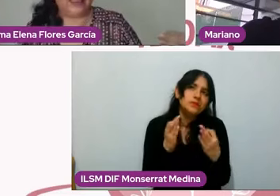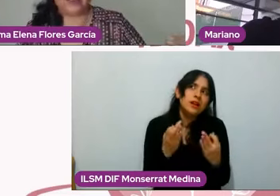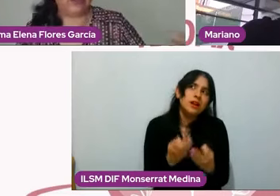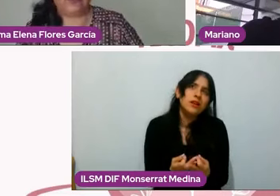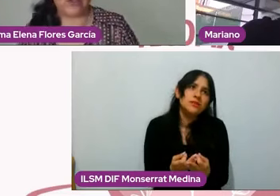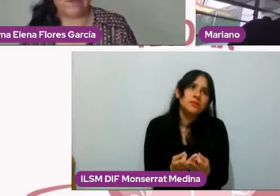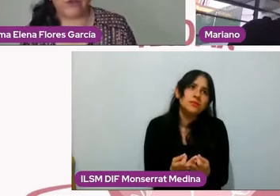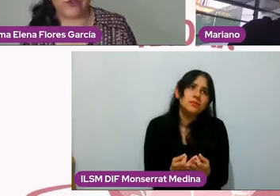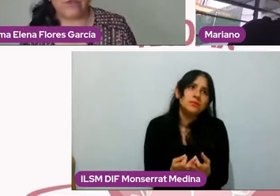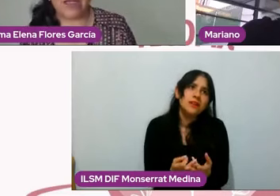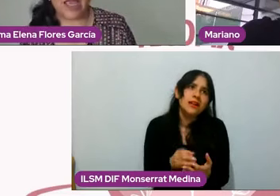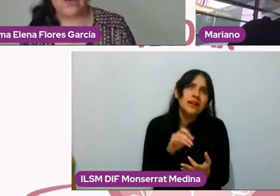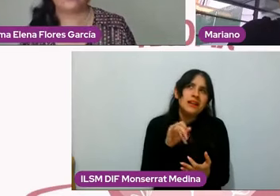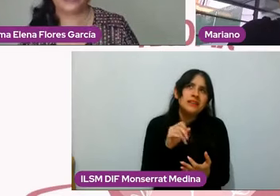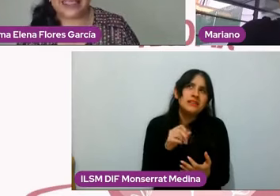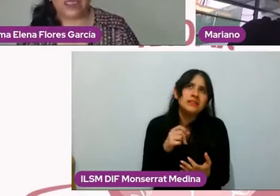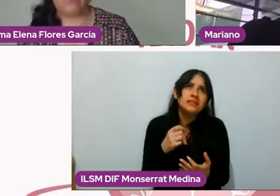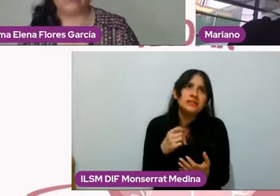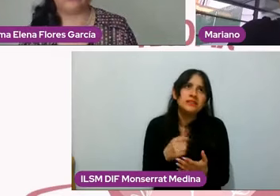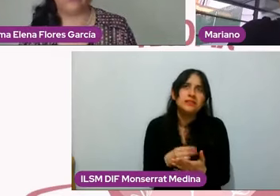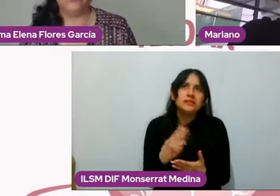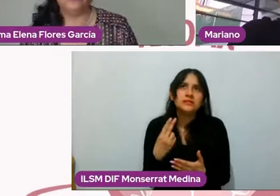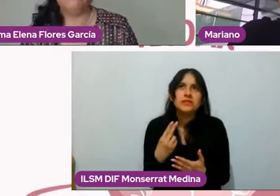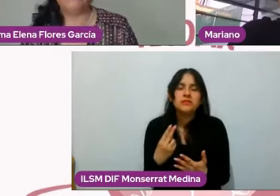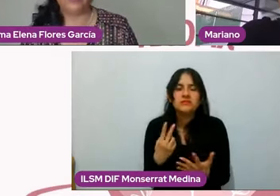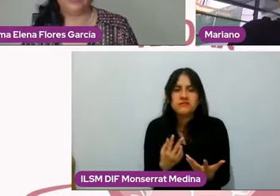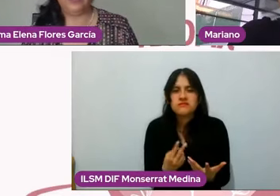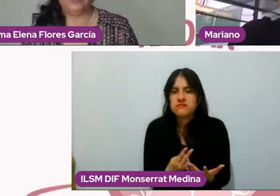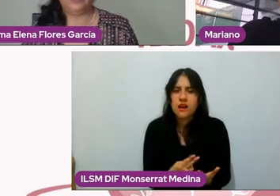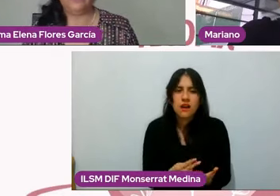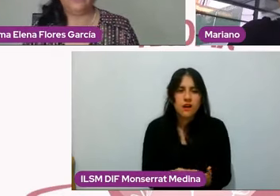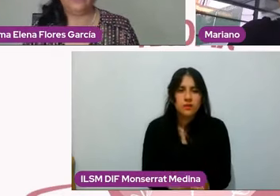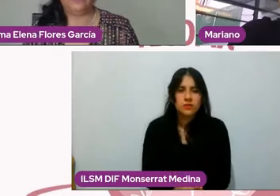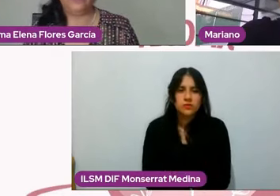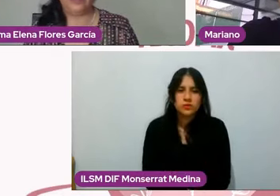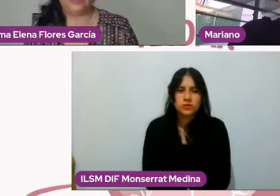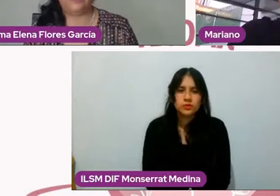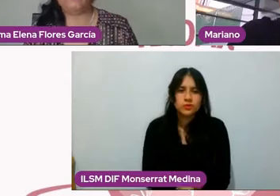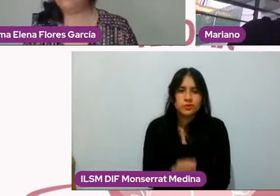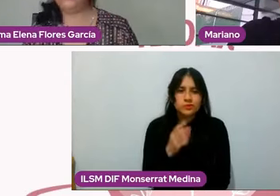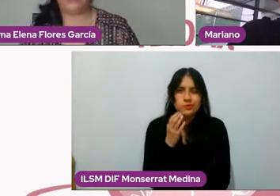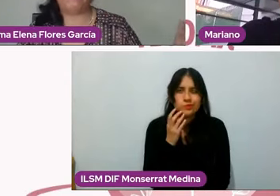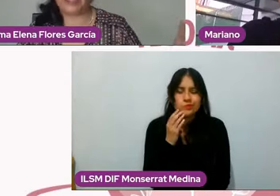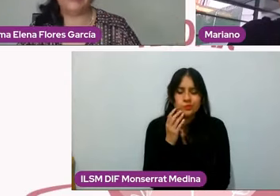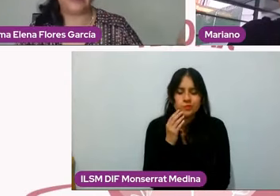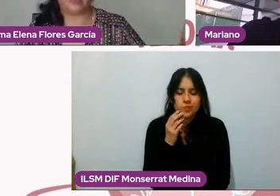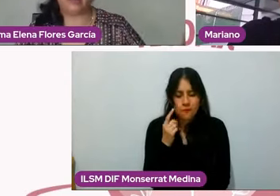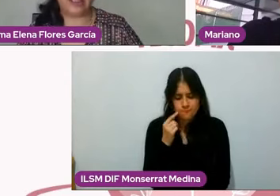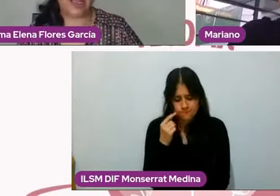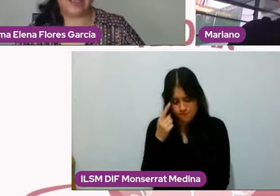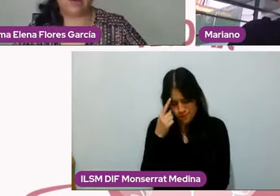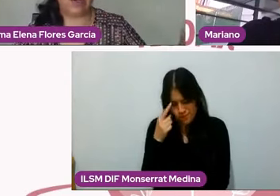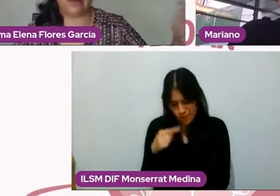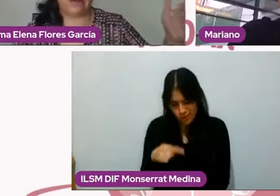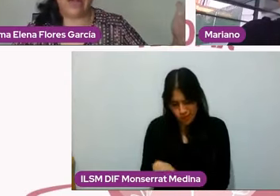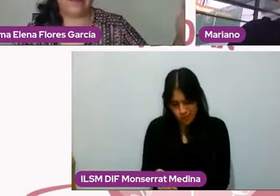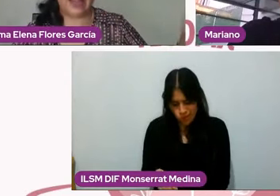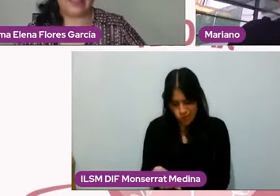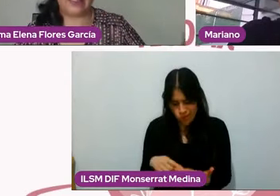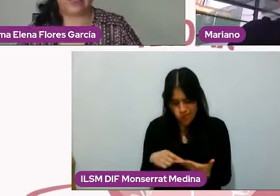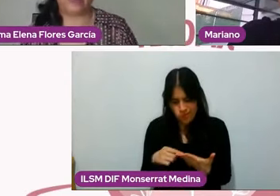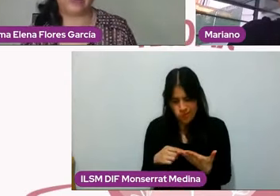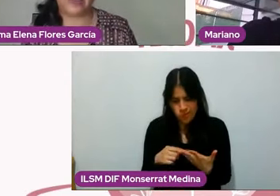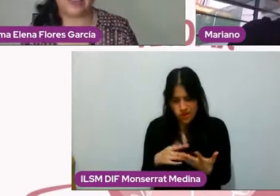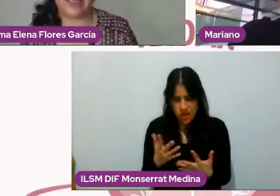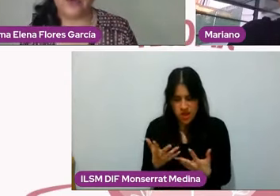hay que hacer un esfuerzo de implosión, Mariano, ¿qué hacemos cuando la práctica cotidiana o la